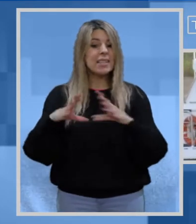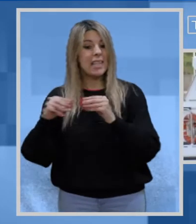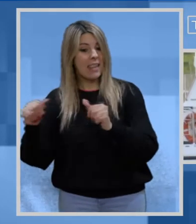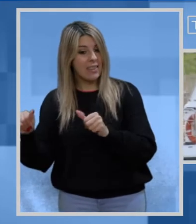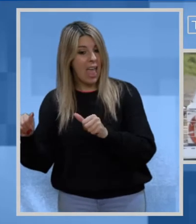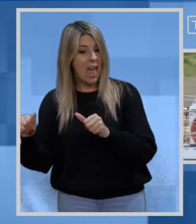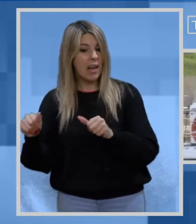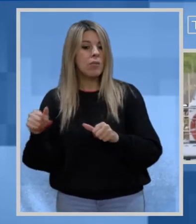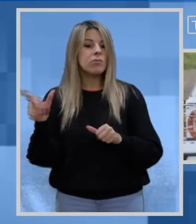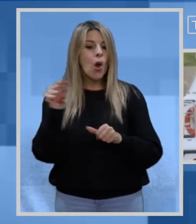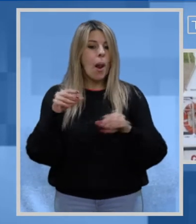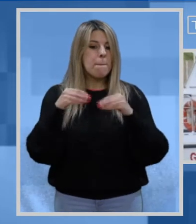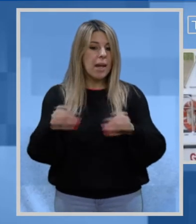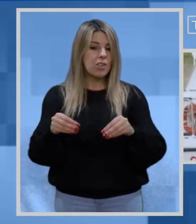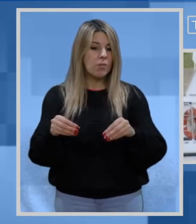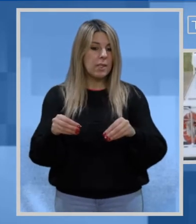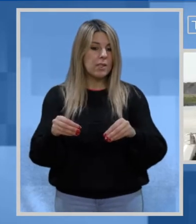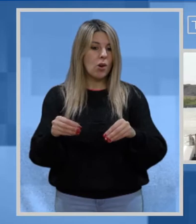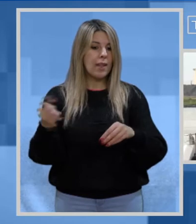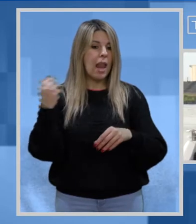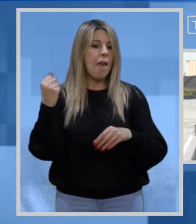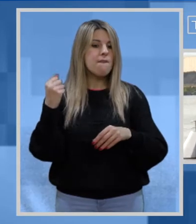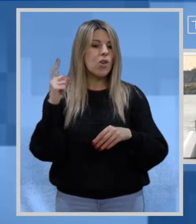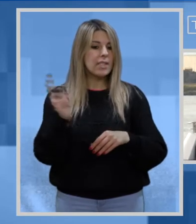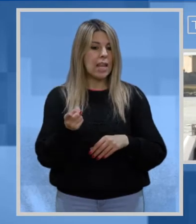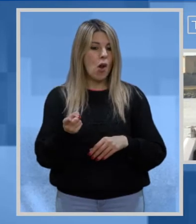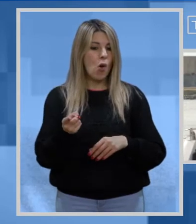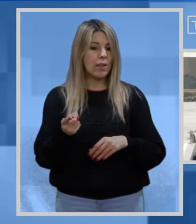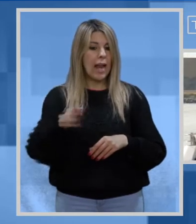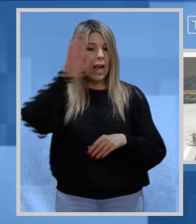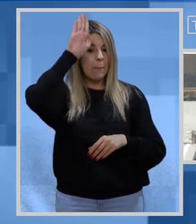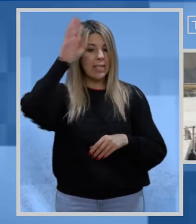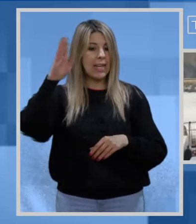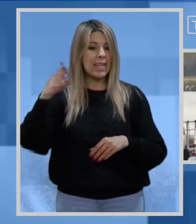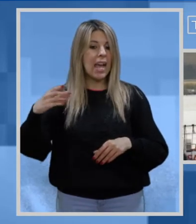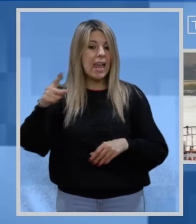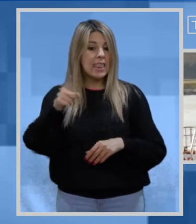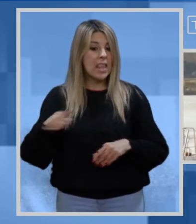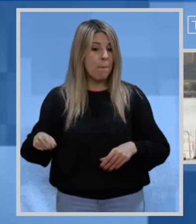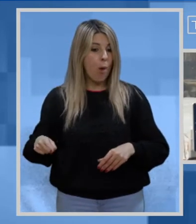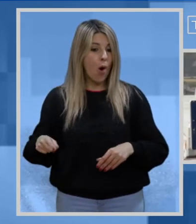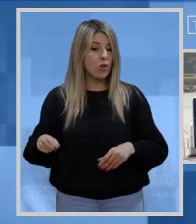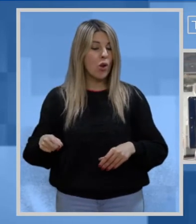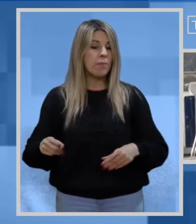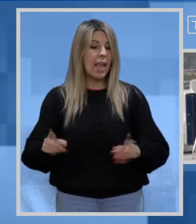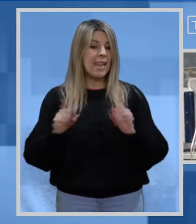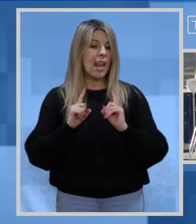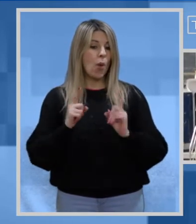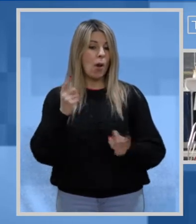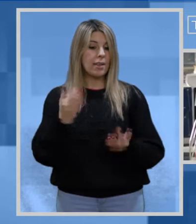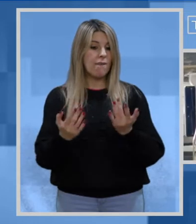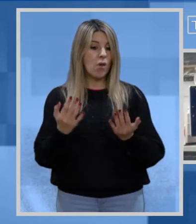con la partecipazione delle forze dell'Ordine della Capitaneria di Porto e del Corpo